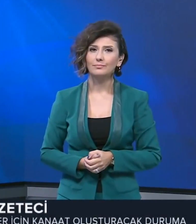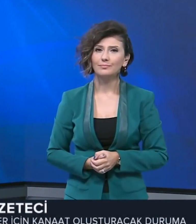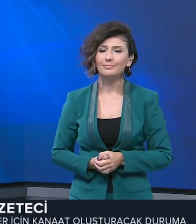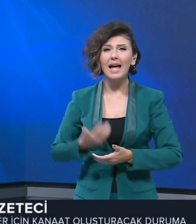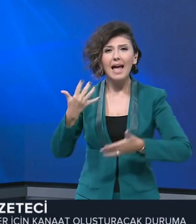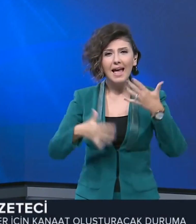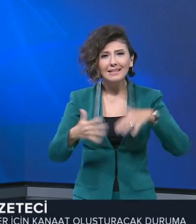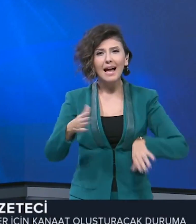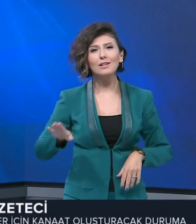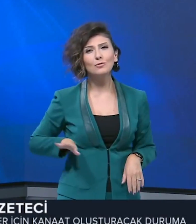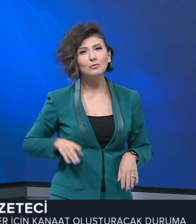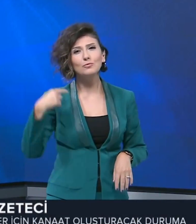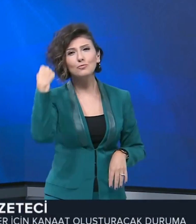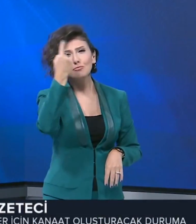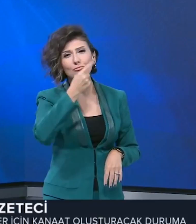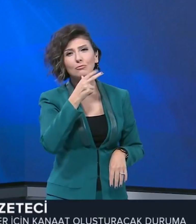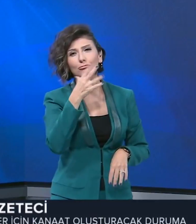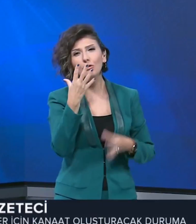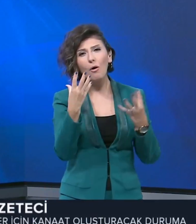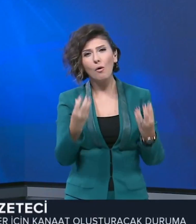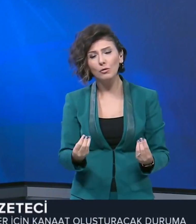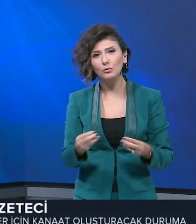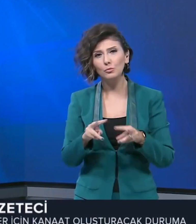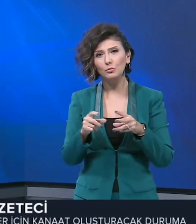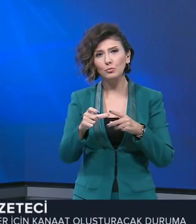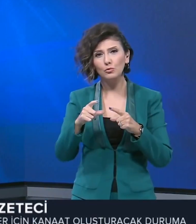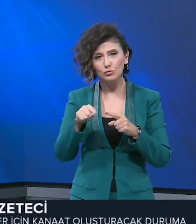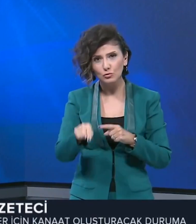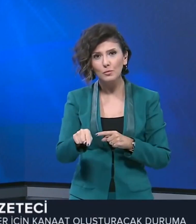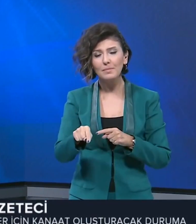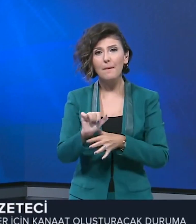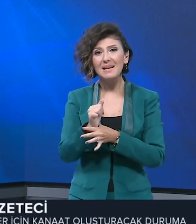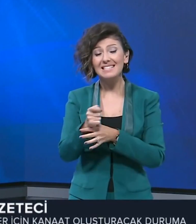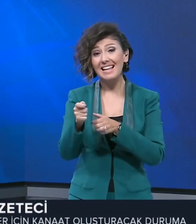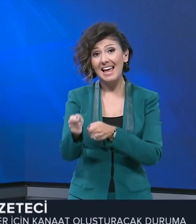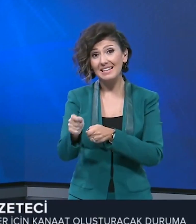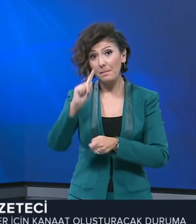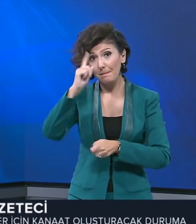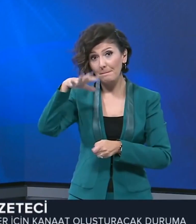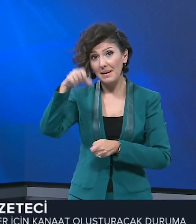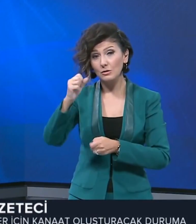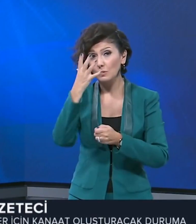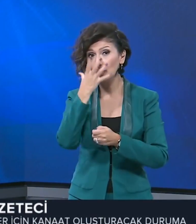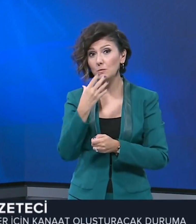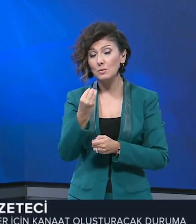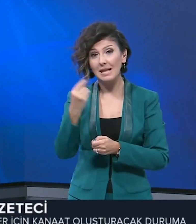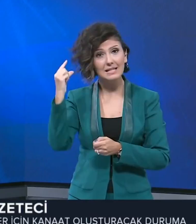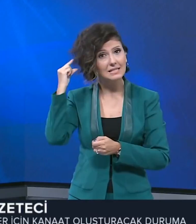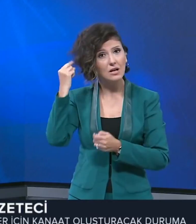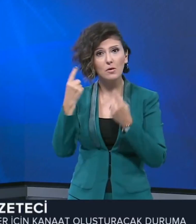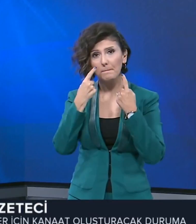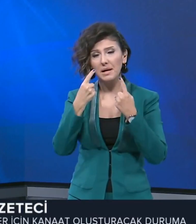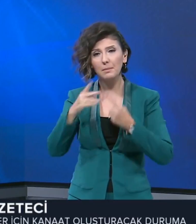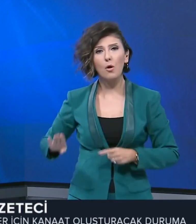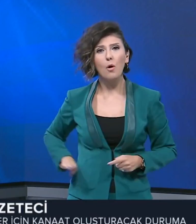Engelli çocukların yüzlerini güldürdüler. Muş'ta mesleki eğitim merkezi güzellik ve saç